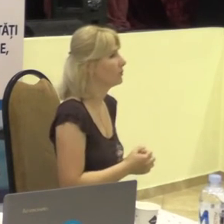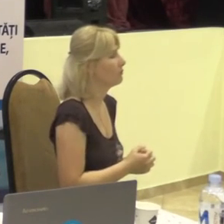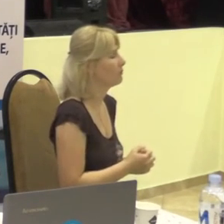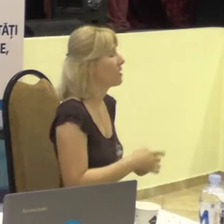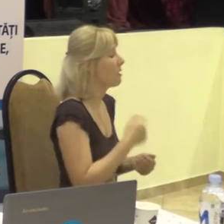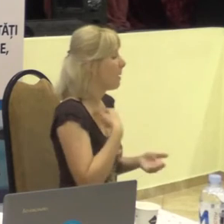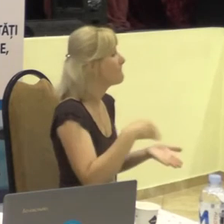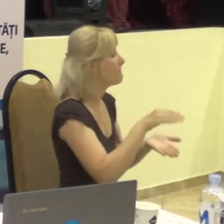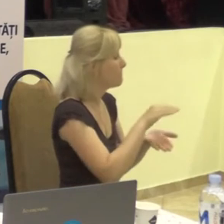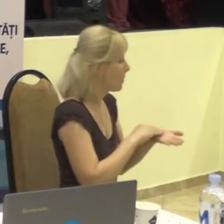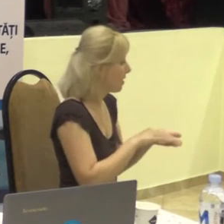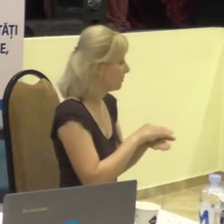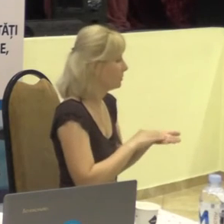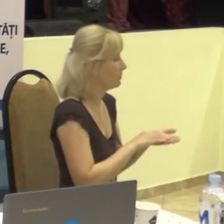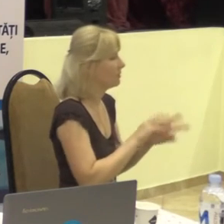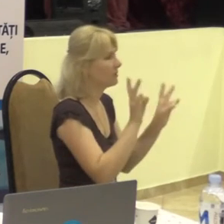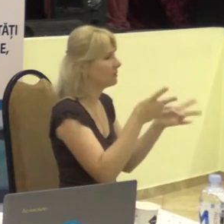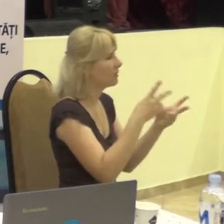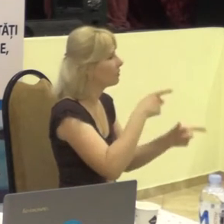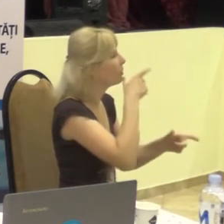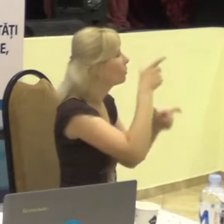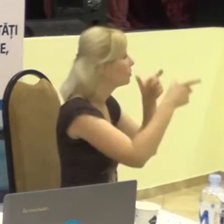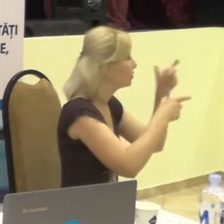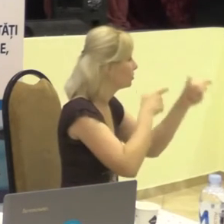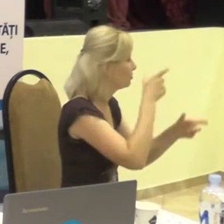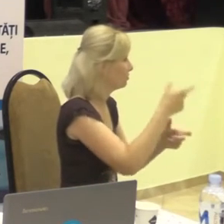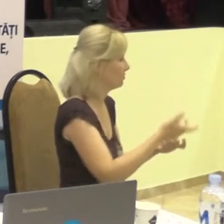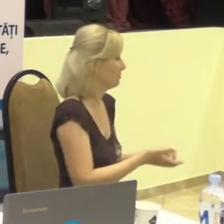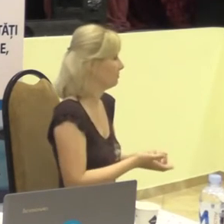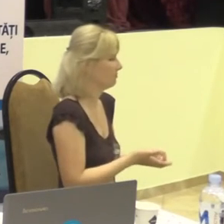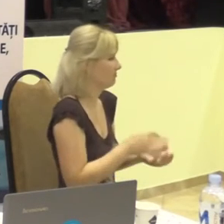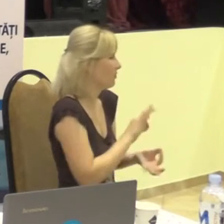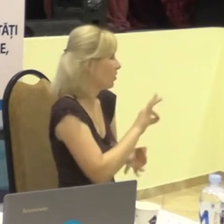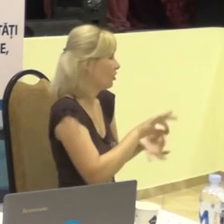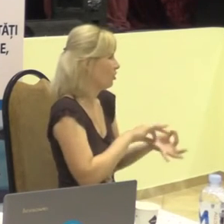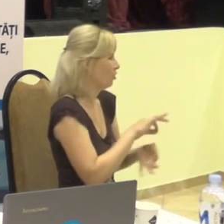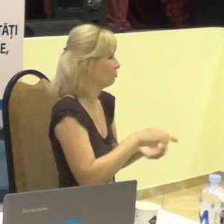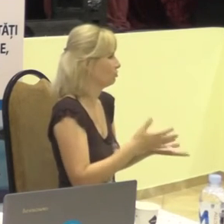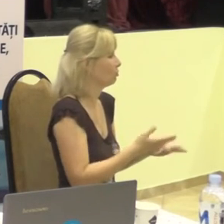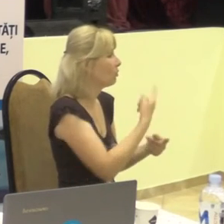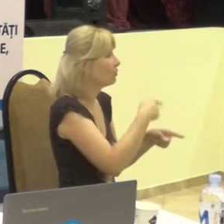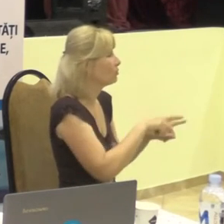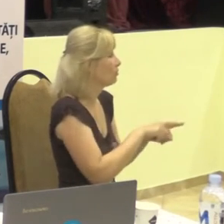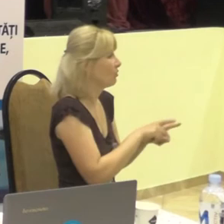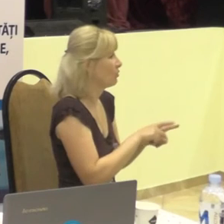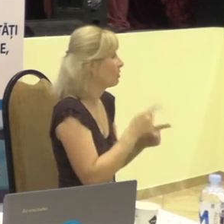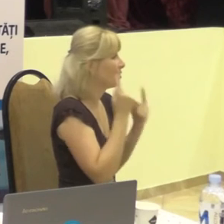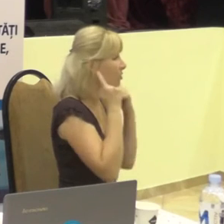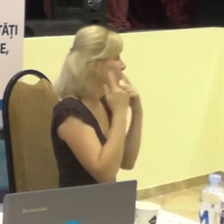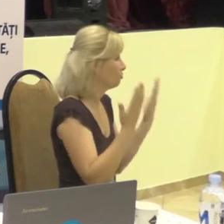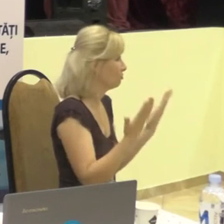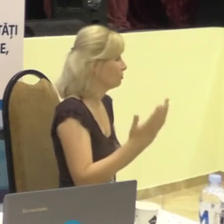repede, să nu strigați la el, să nu ridicați vocea. Eu dă de un anul de aude.